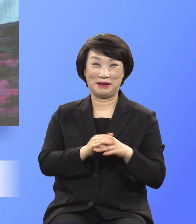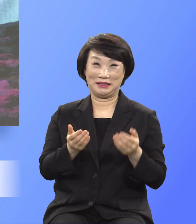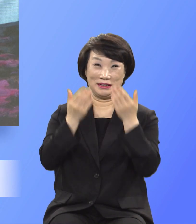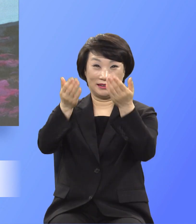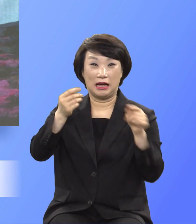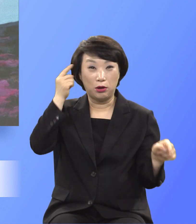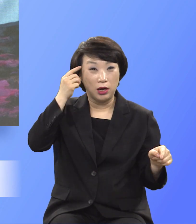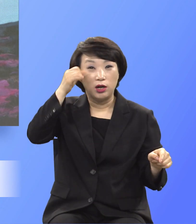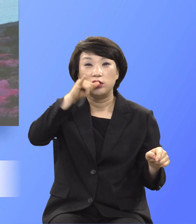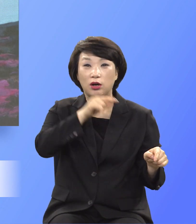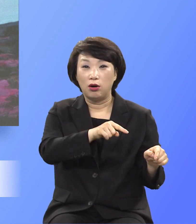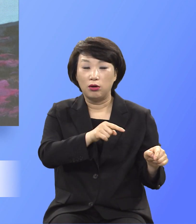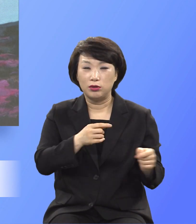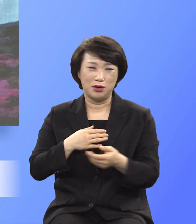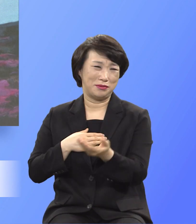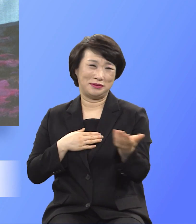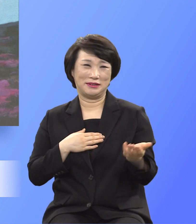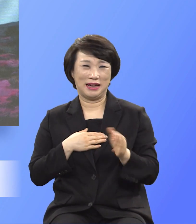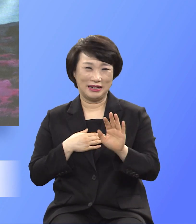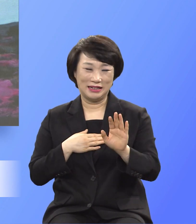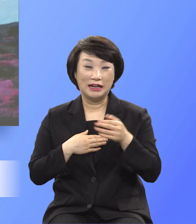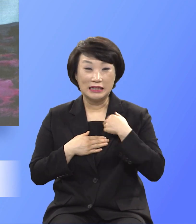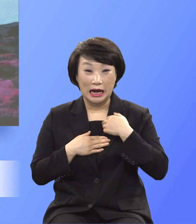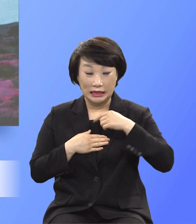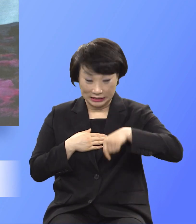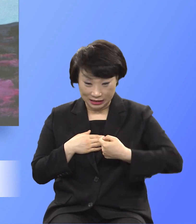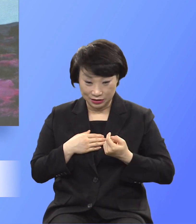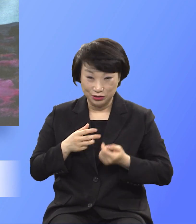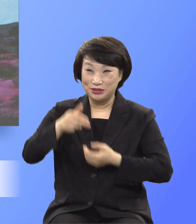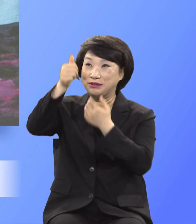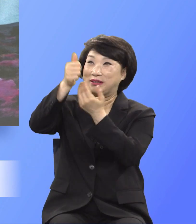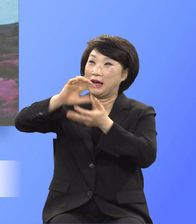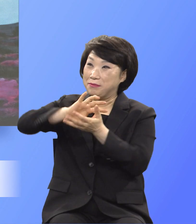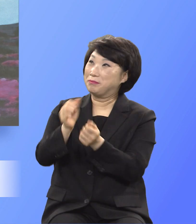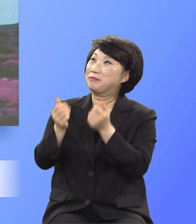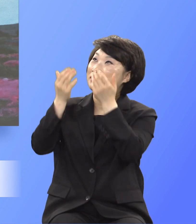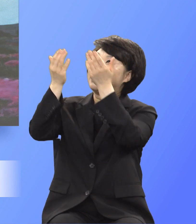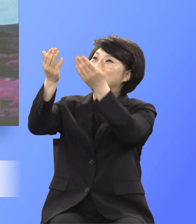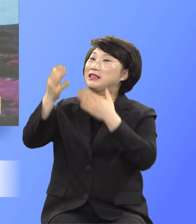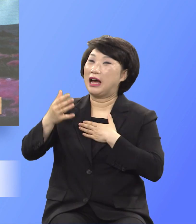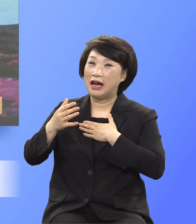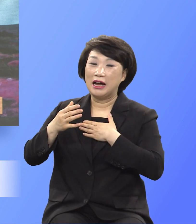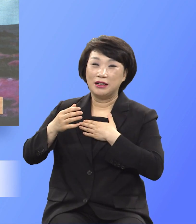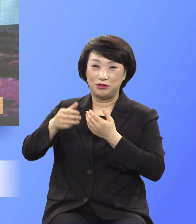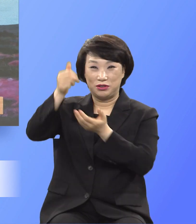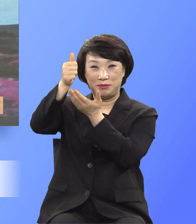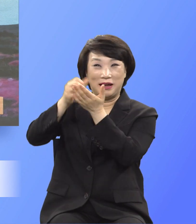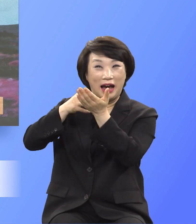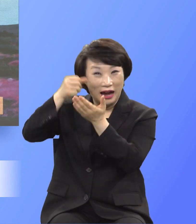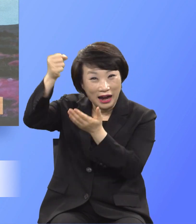반드시 나를 죽게 드려 나를 받으심이 죽게 있어야 되고